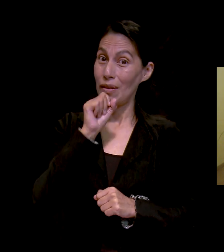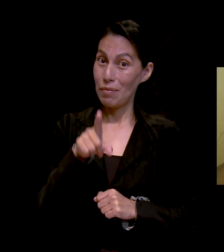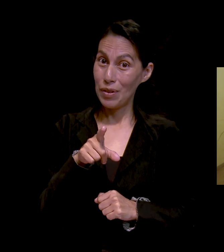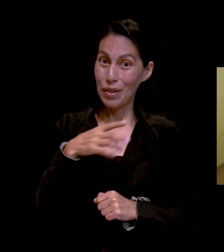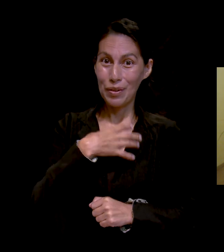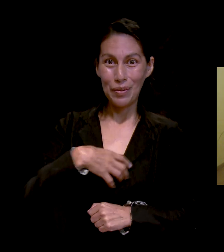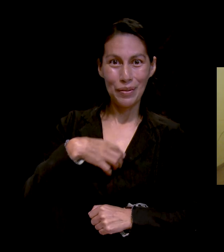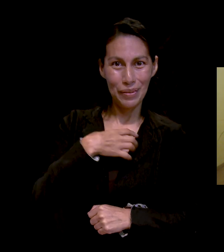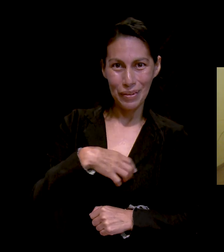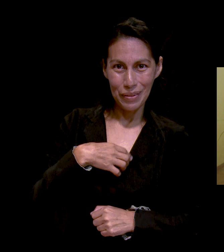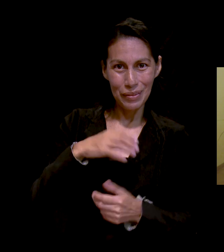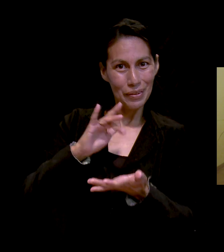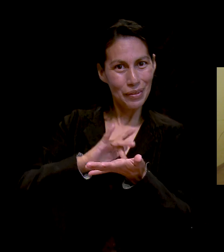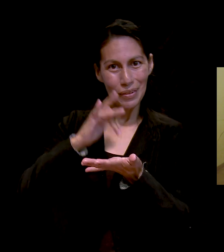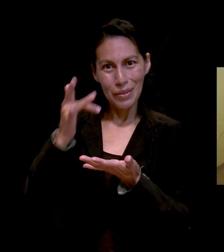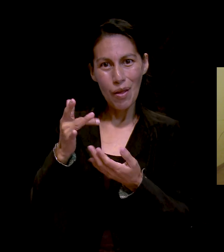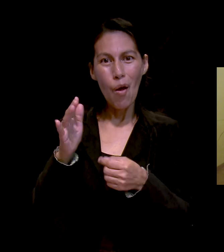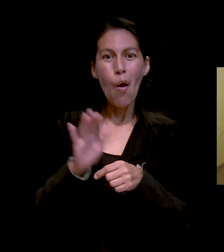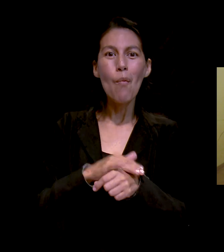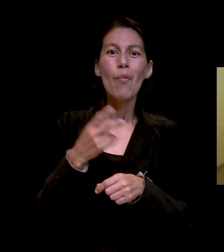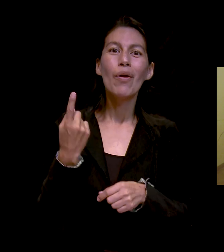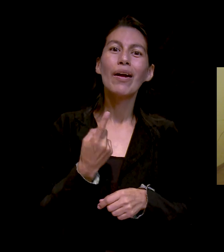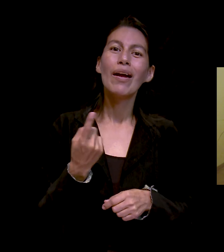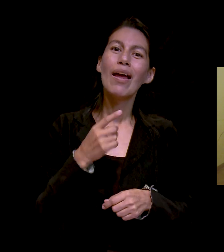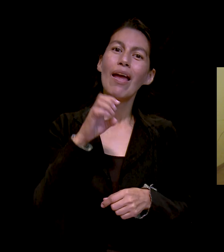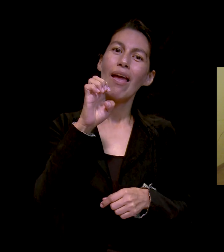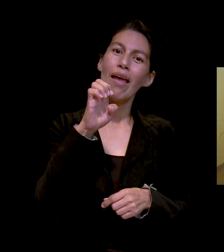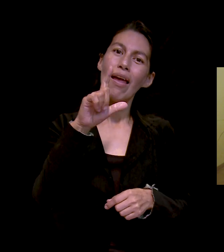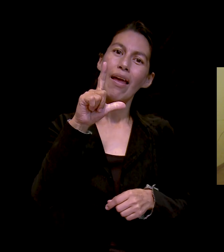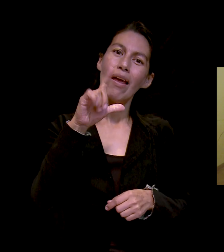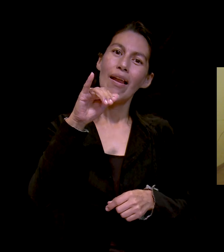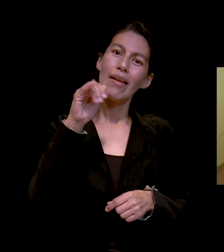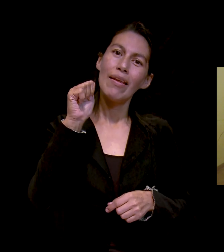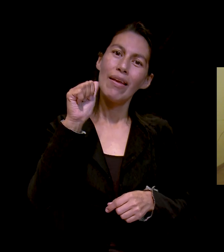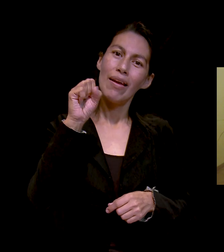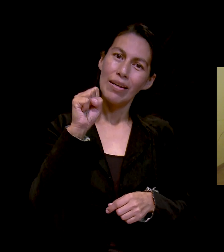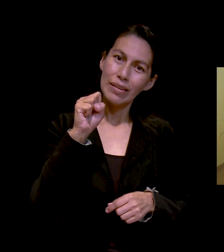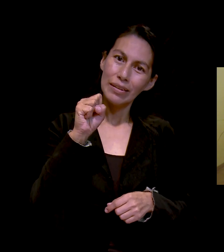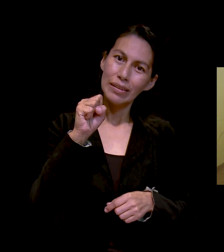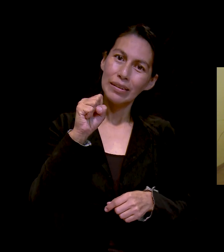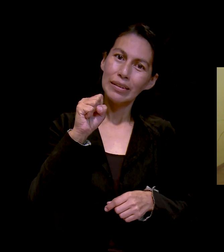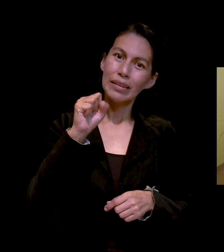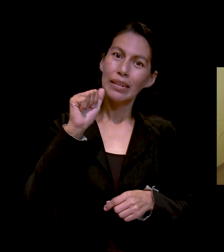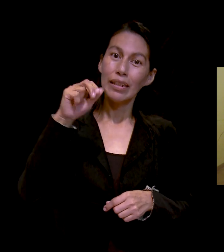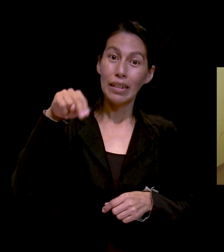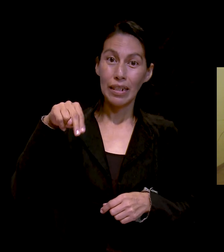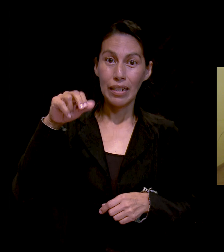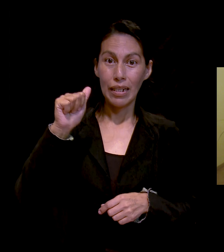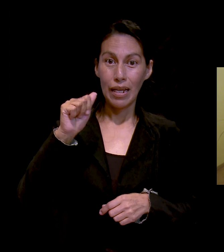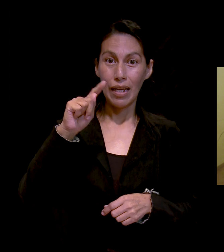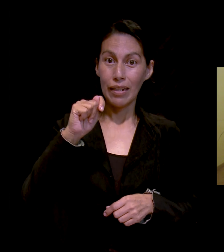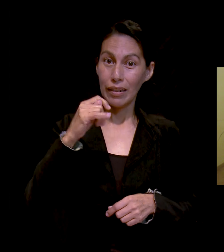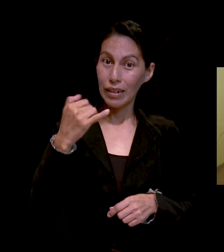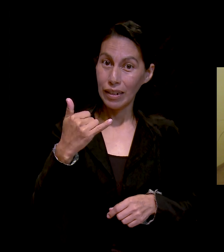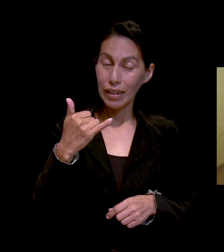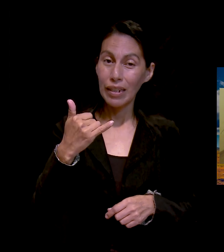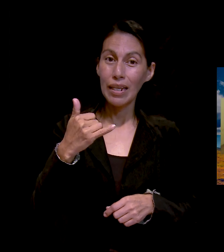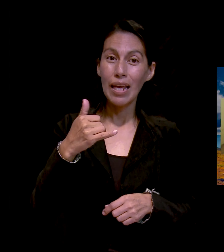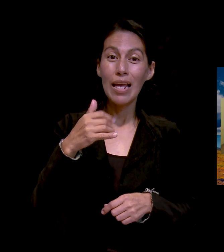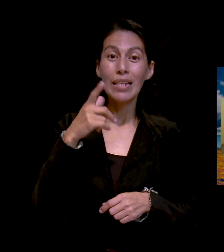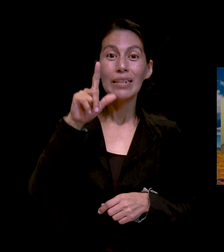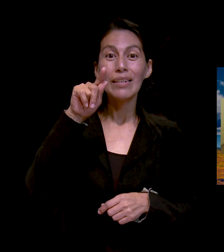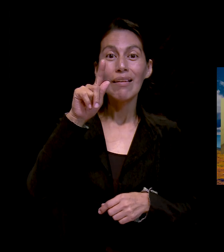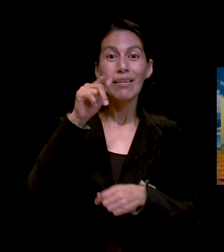y Nati Rebolloso cumplieron 70 años de aniversario, de bodas.